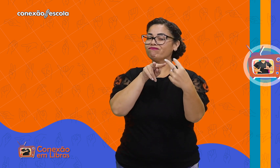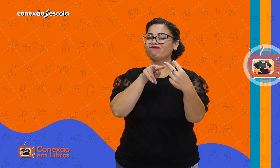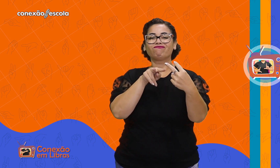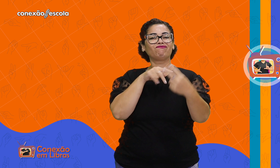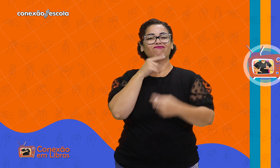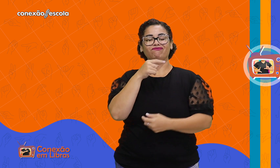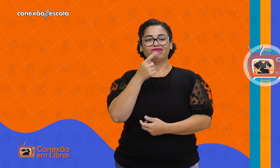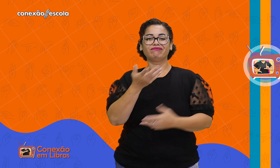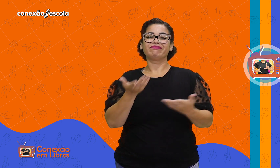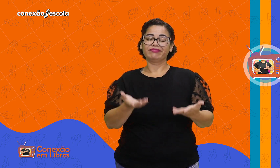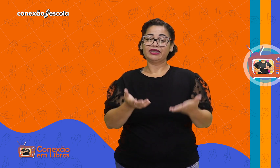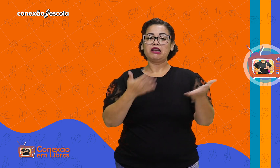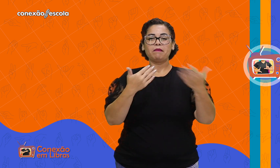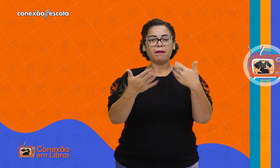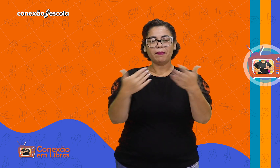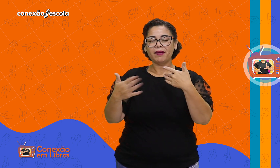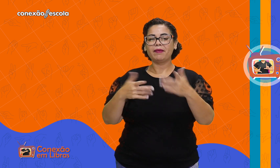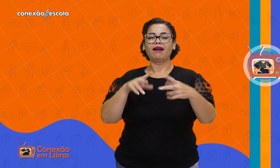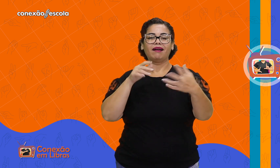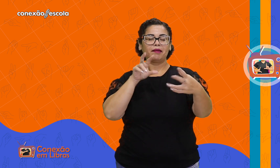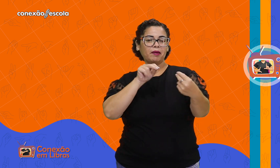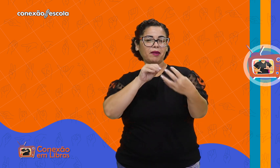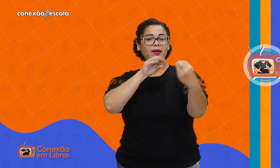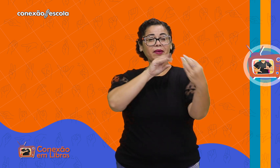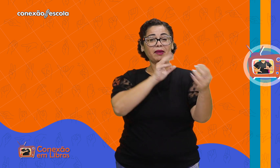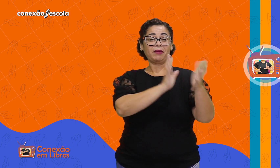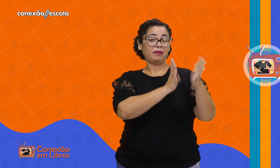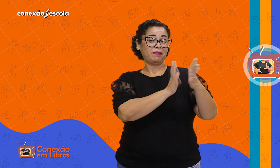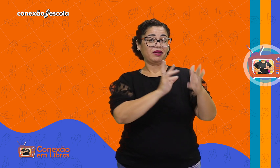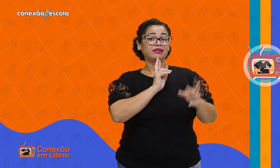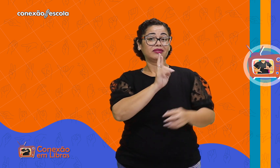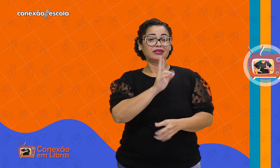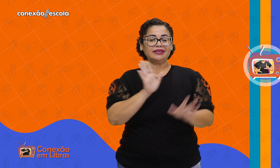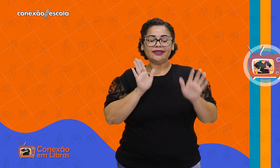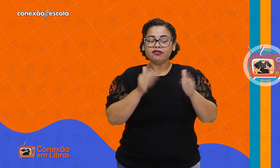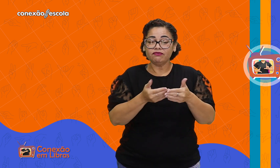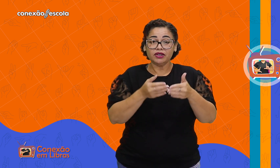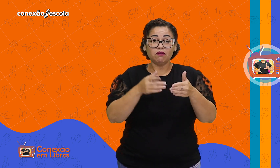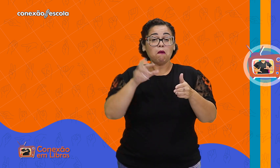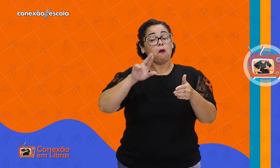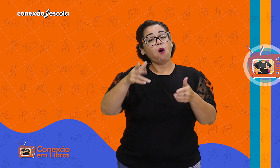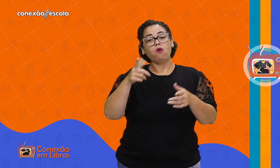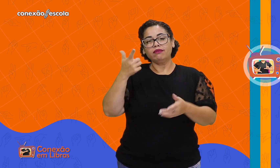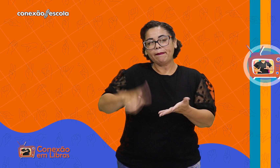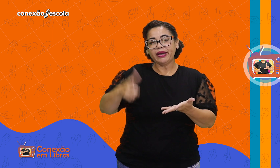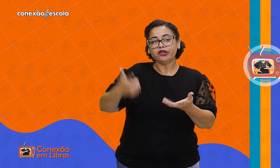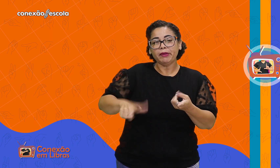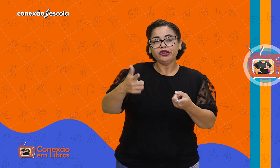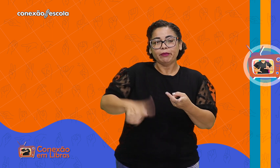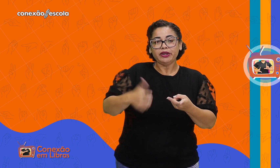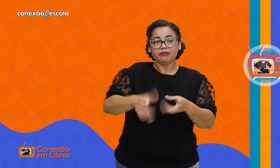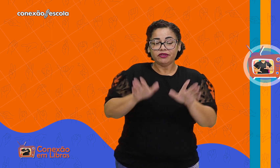manter contato visual. Seguir conversas e desenvolver interesses restritos ou repetitivos.